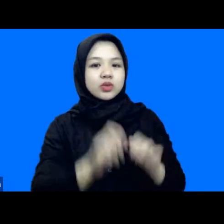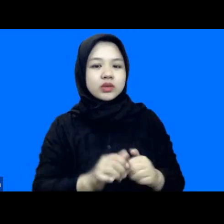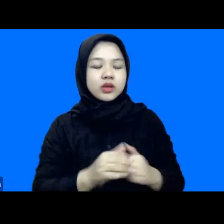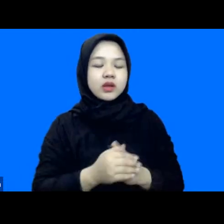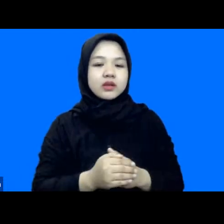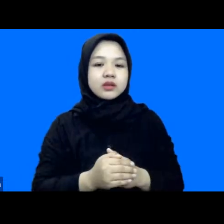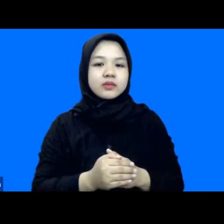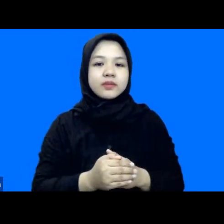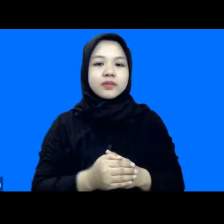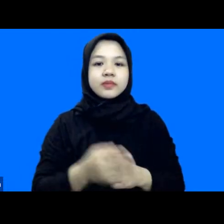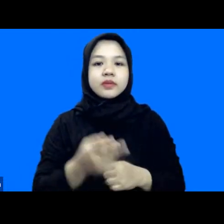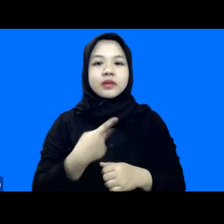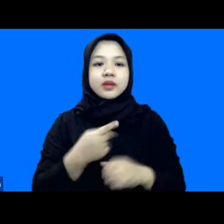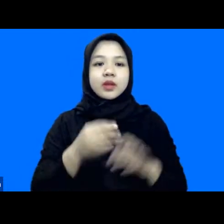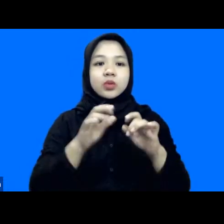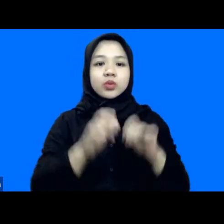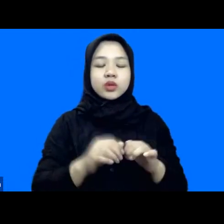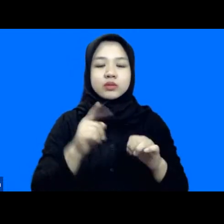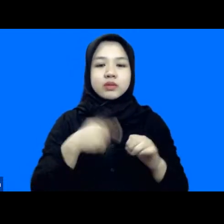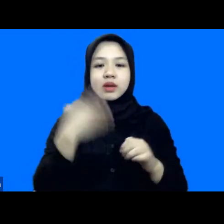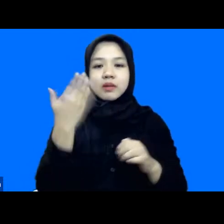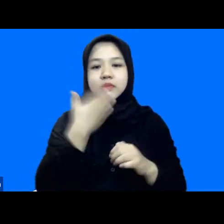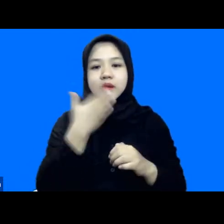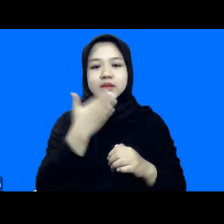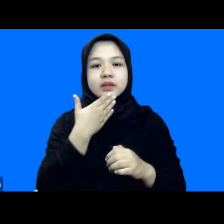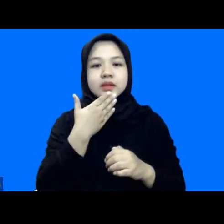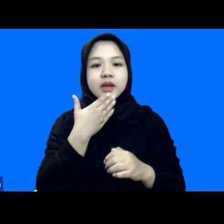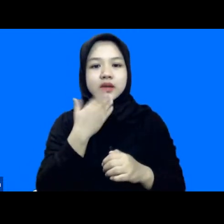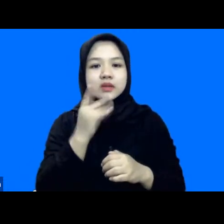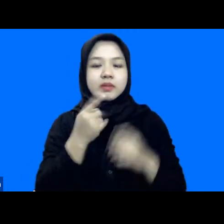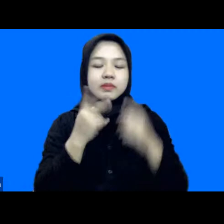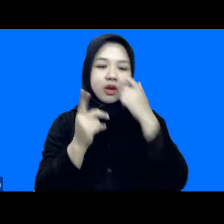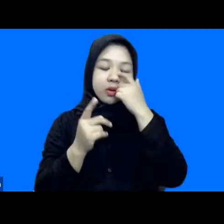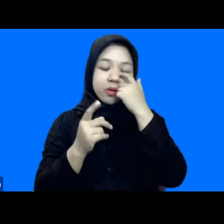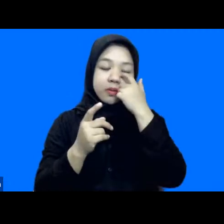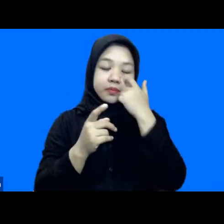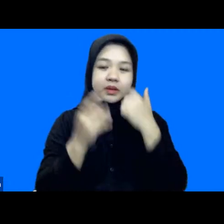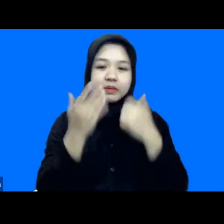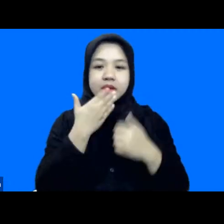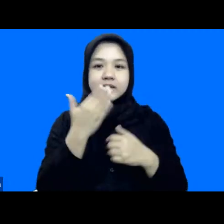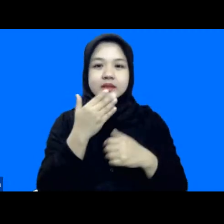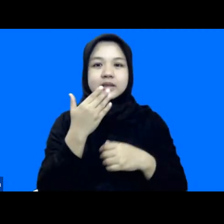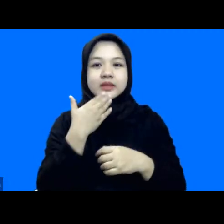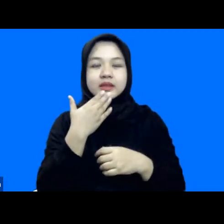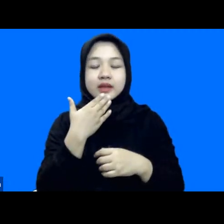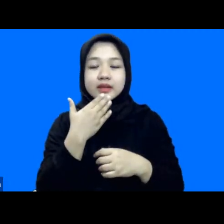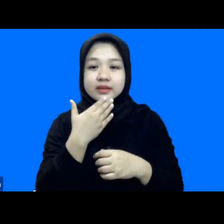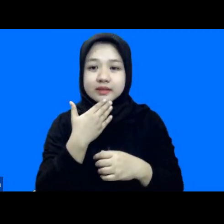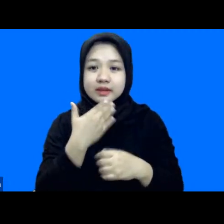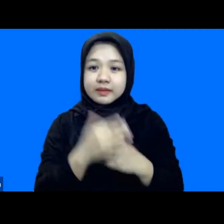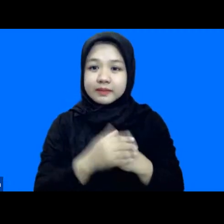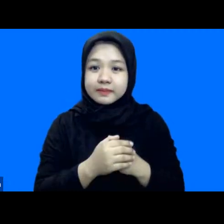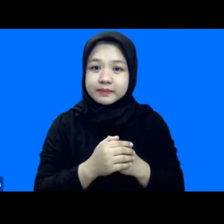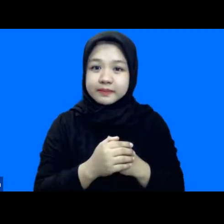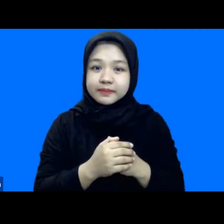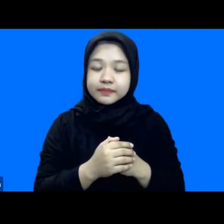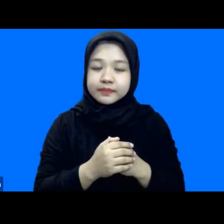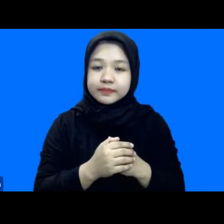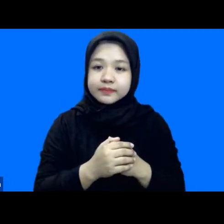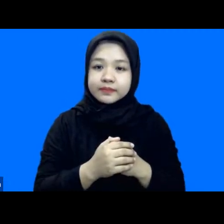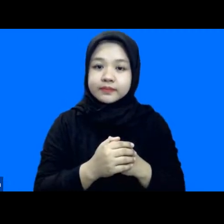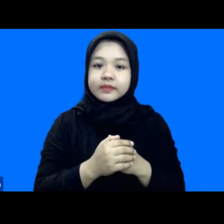kita tulis dalam bahasa yang sederhana karena kalau JW itu kan bahasa sederhana bisa kita